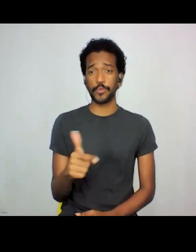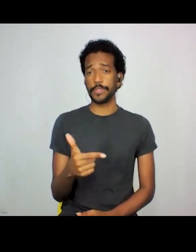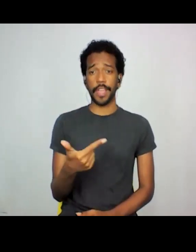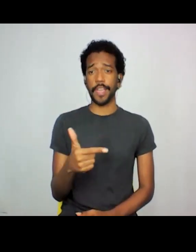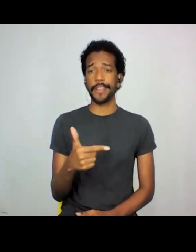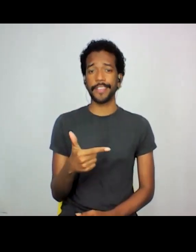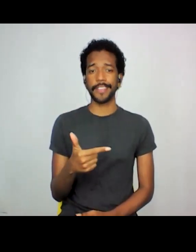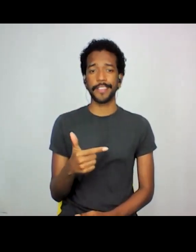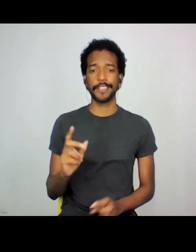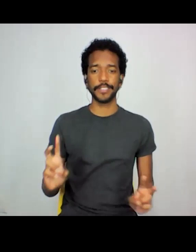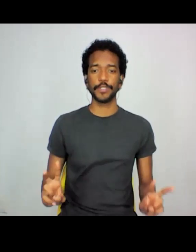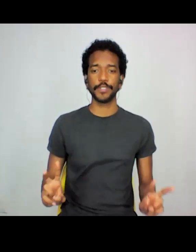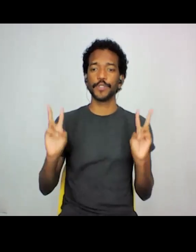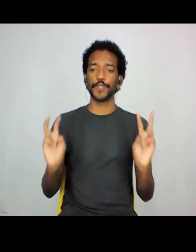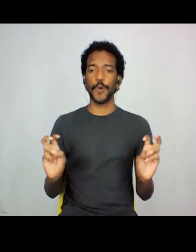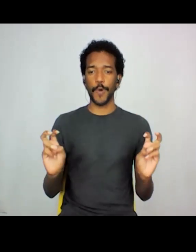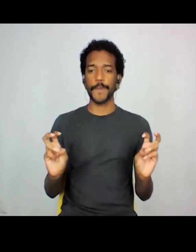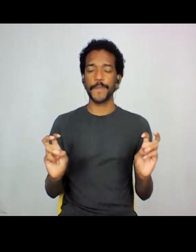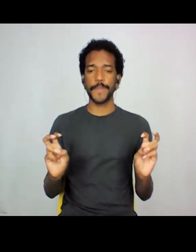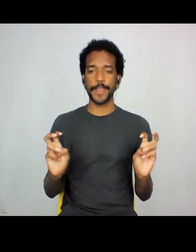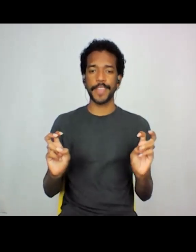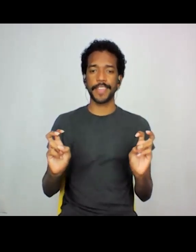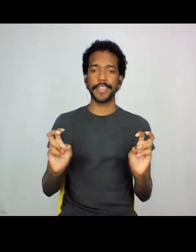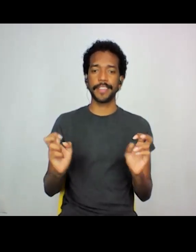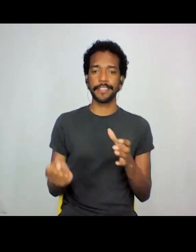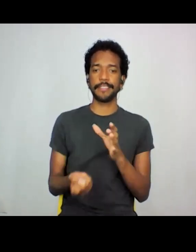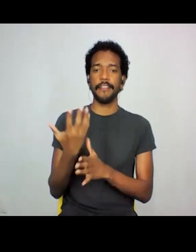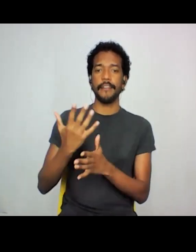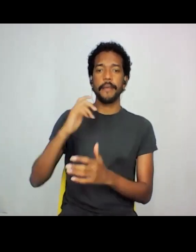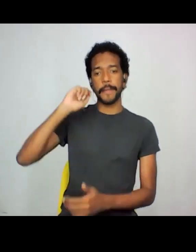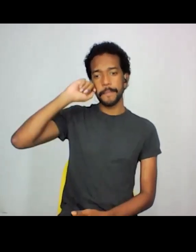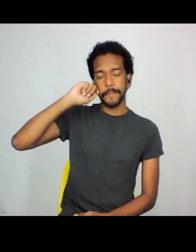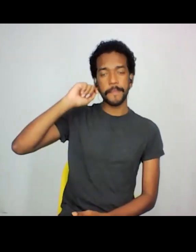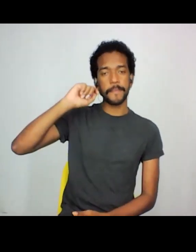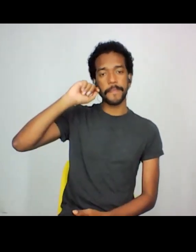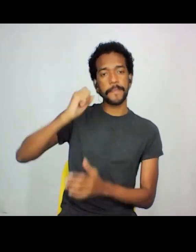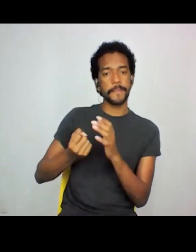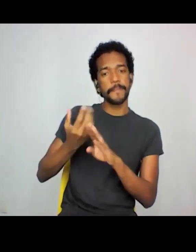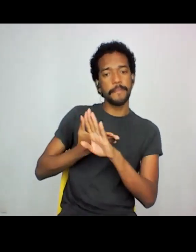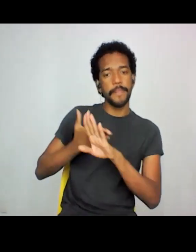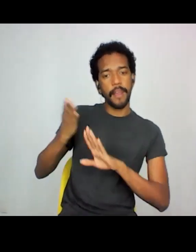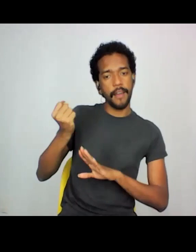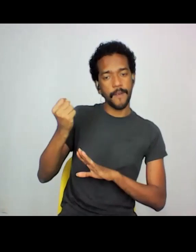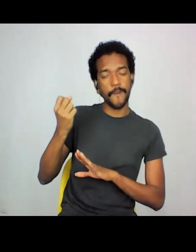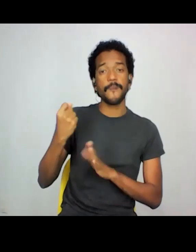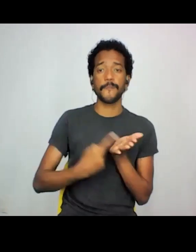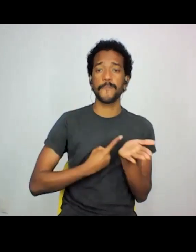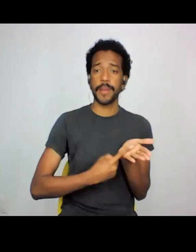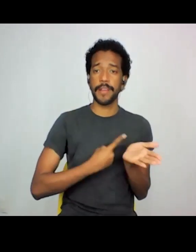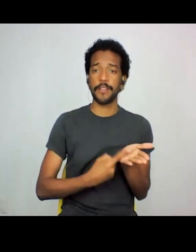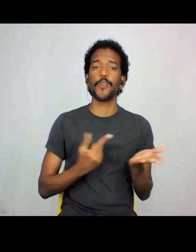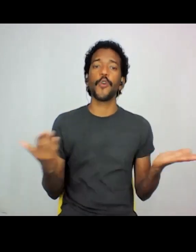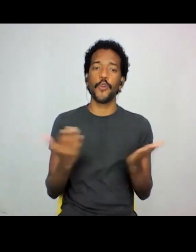relação ao branqueamento, as políticas de branqueamento e o quanto que isso hoje a gente discute